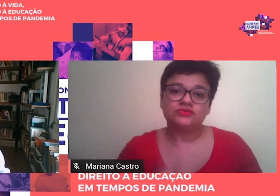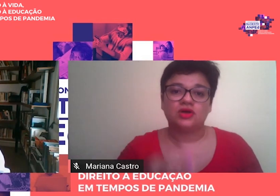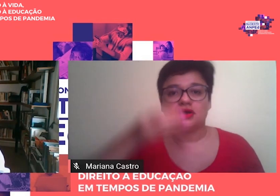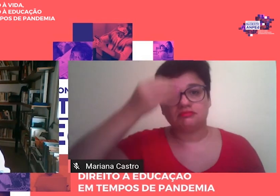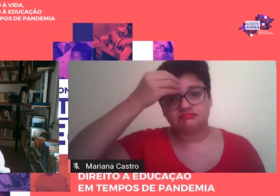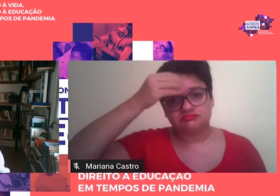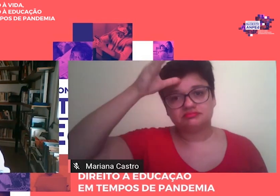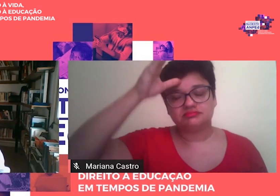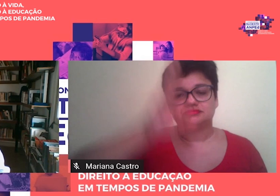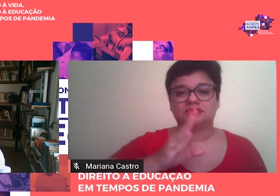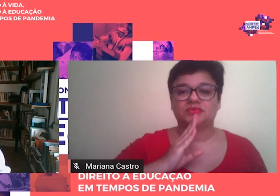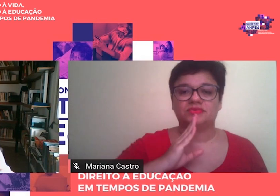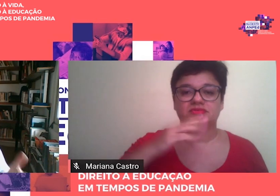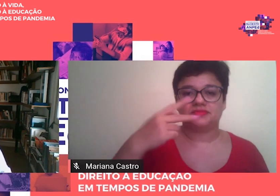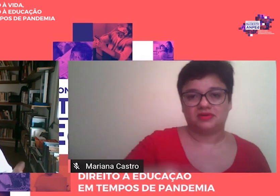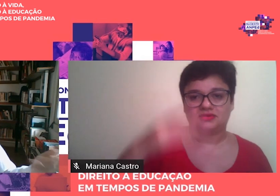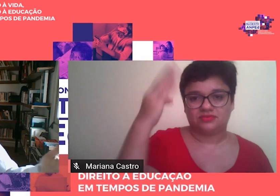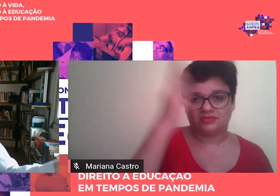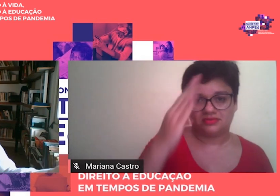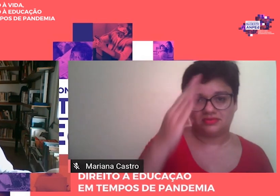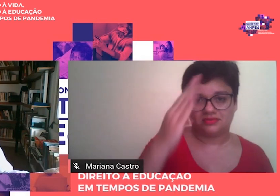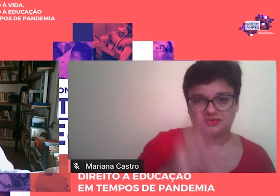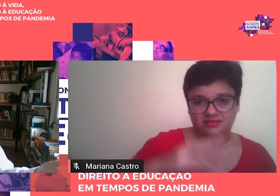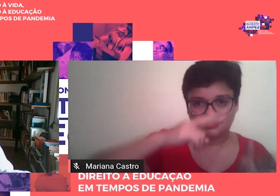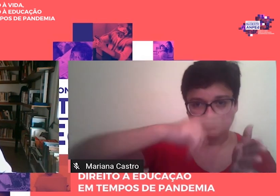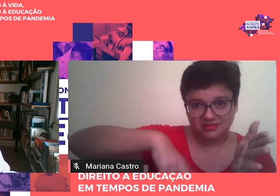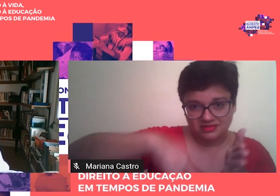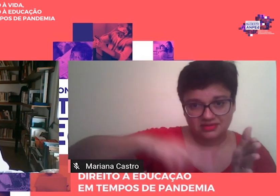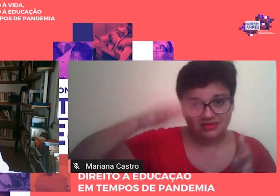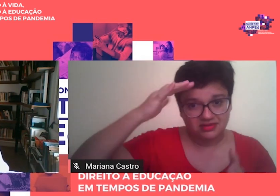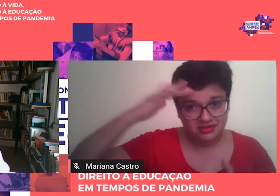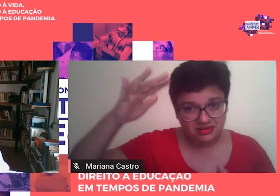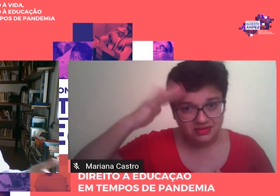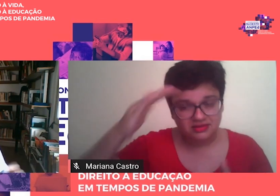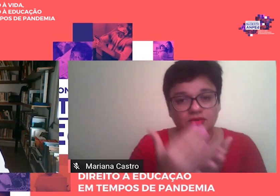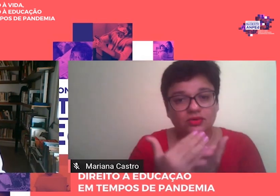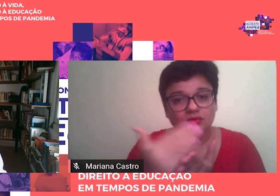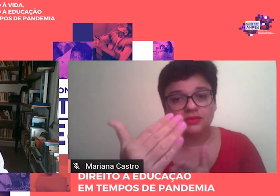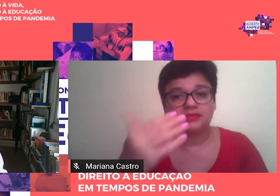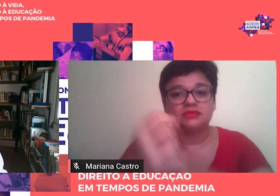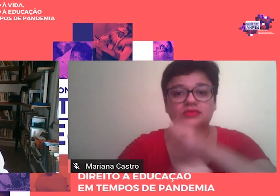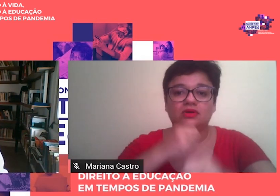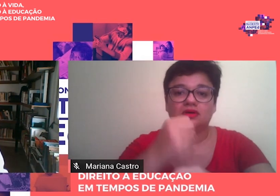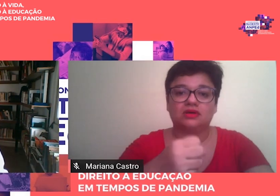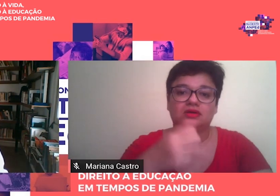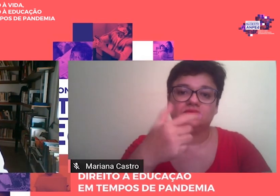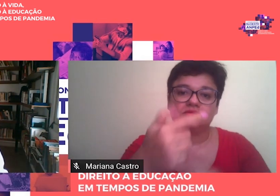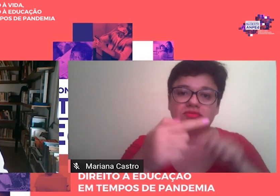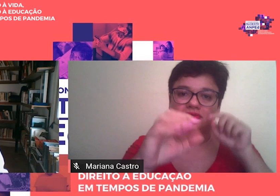do Cranzeleira aqui, né, são teorias aí do início da década de 70, né,